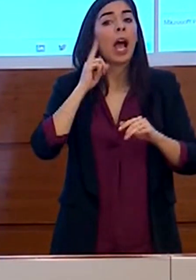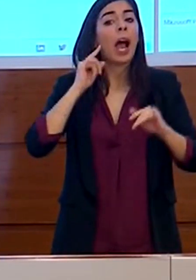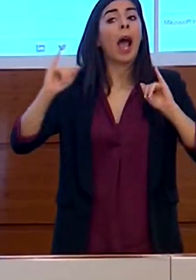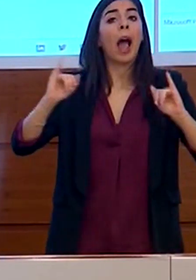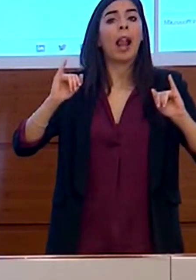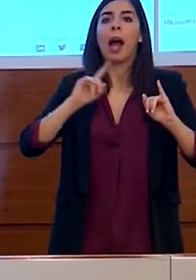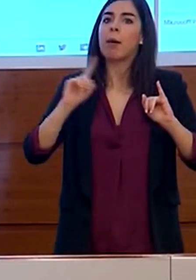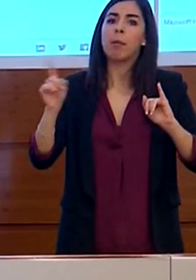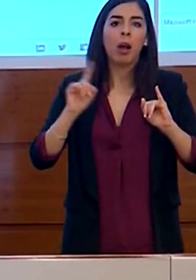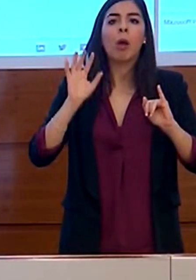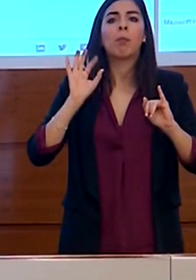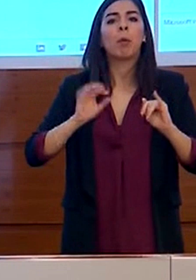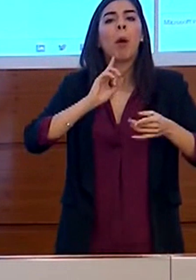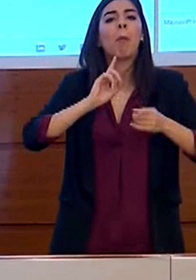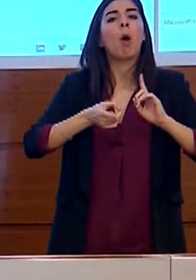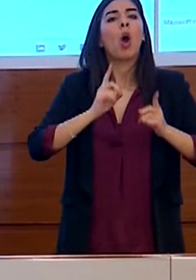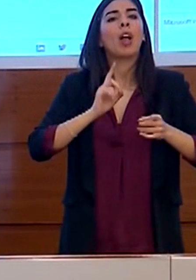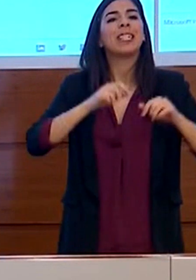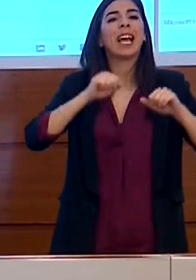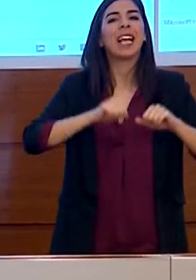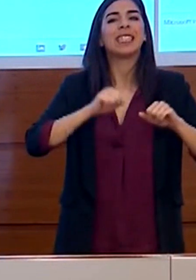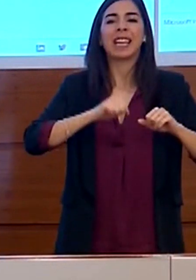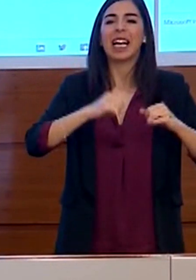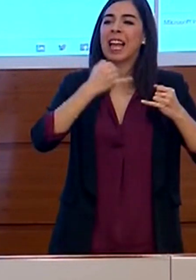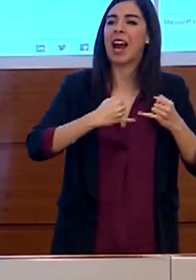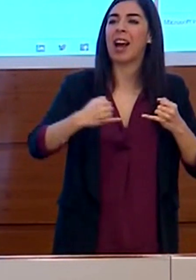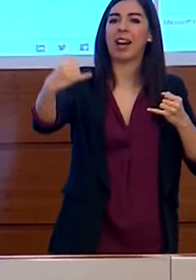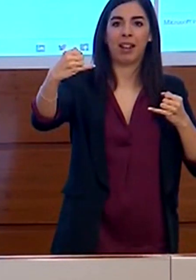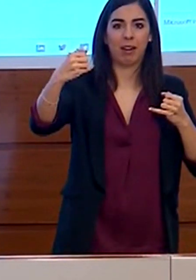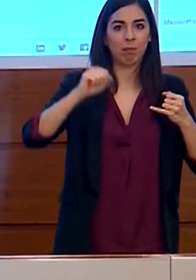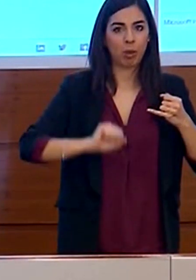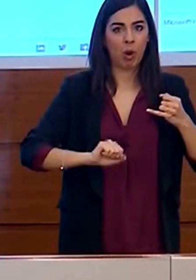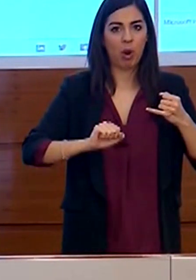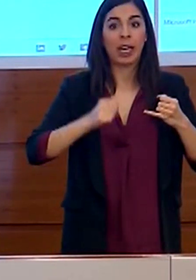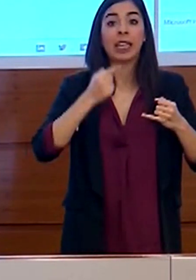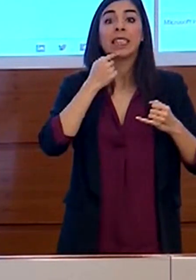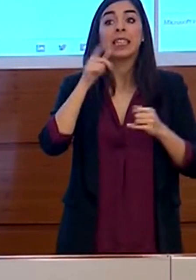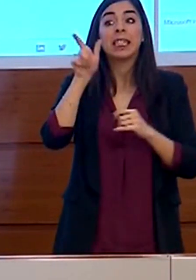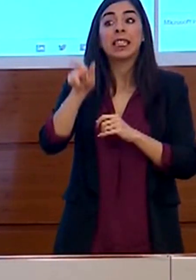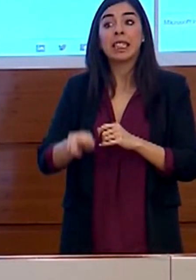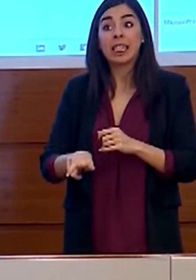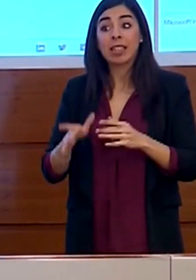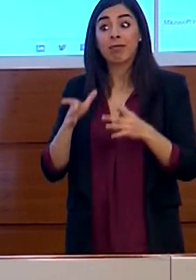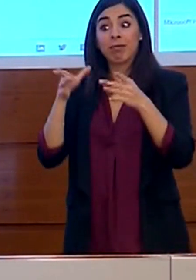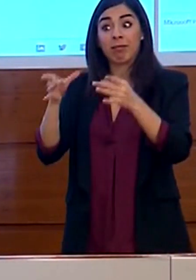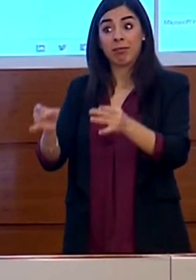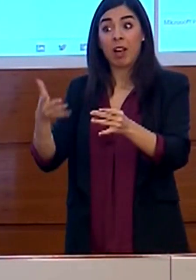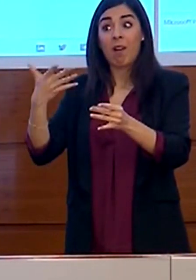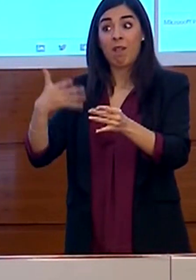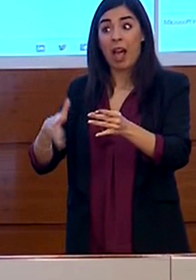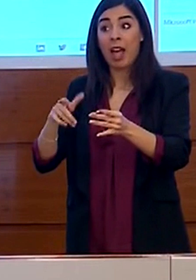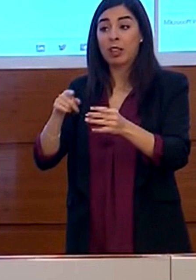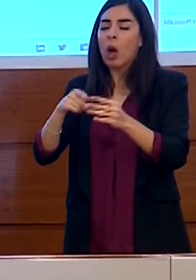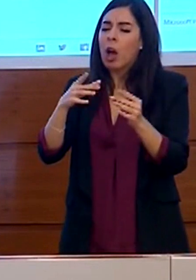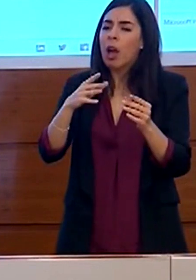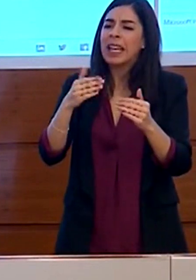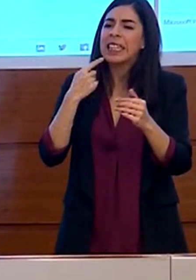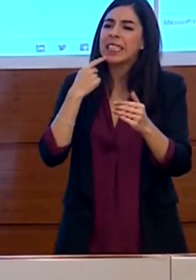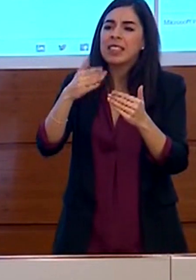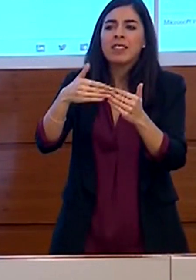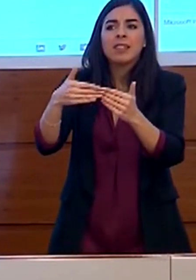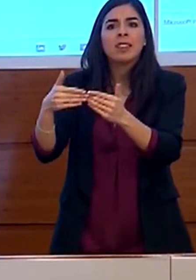sanitarie da remoto. I contagiati e i loro contatti stretti